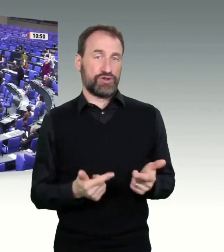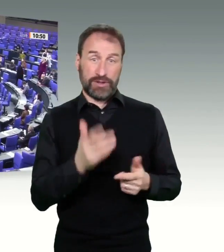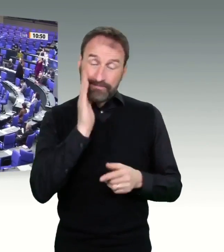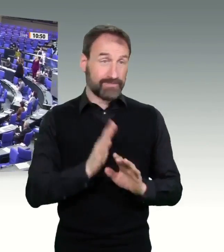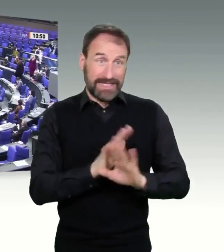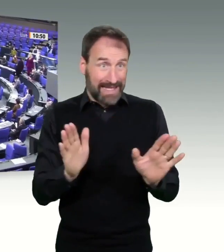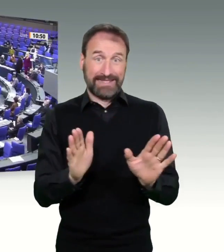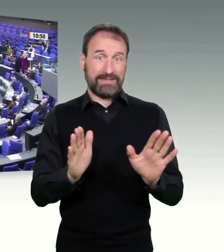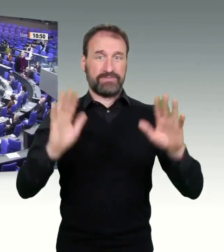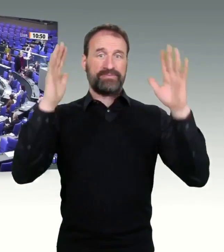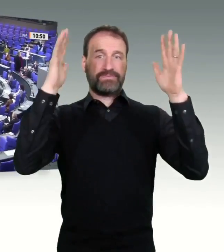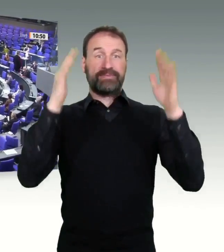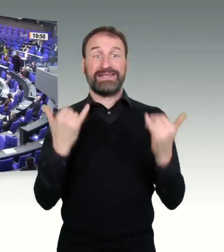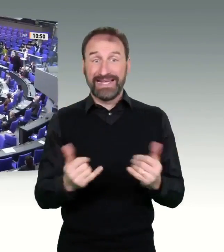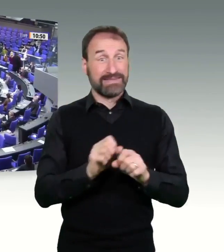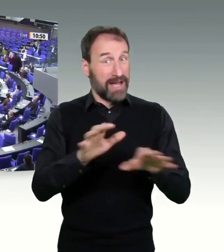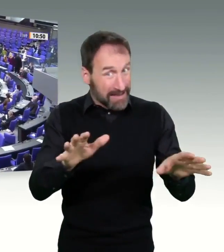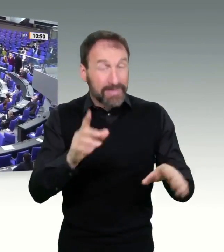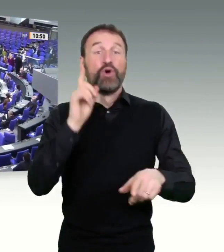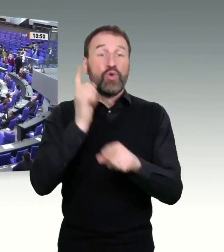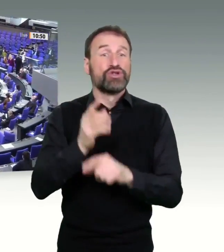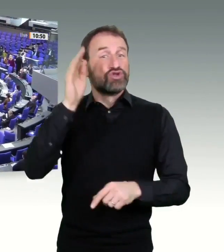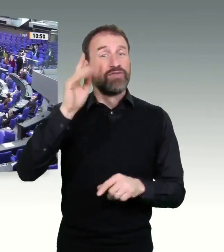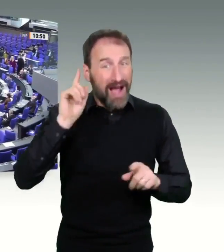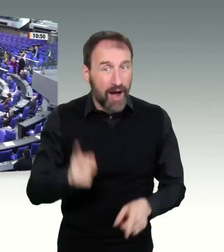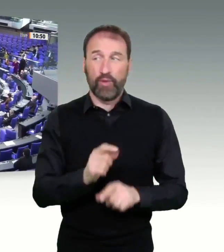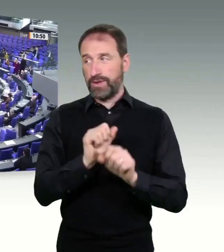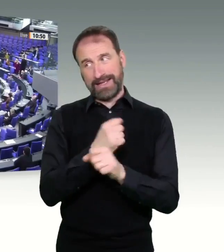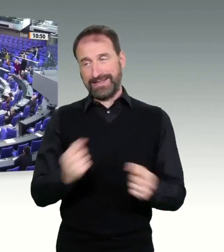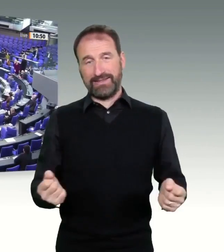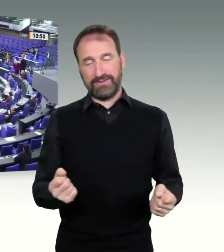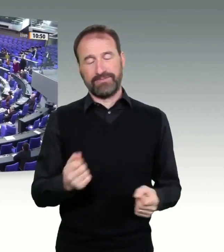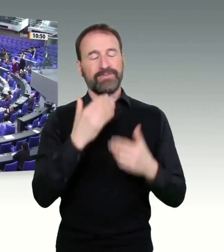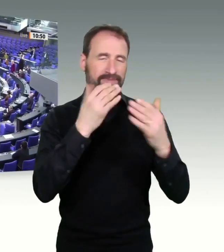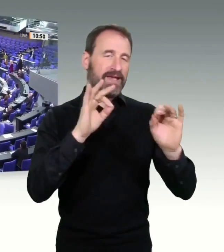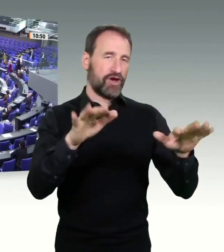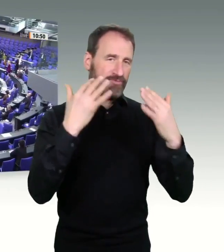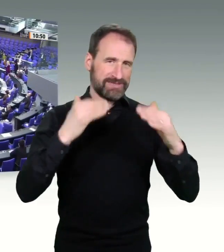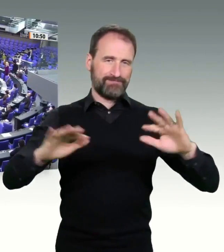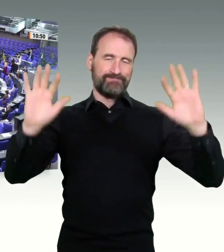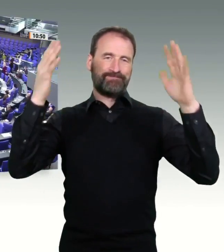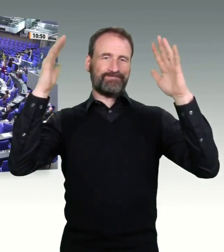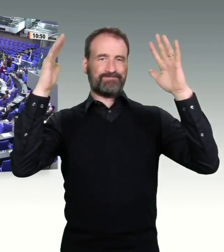Herr Präsident! Meine Damen und Herren! Wir befinden uns in einer kritischen Phase der